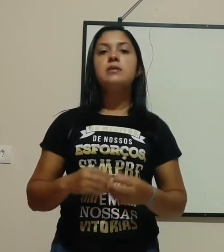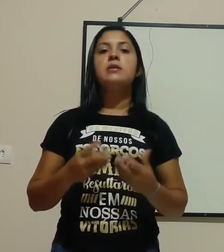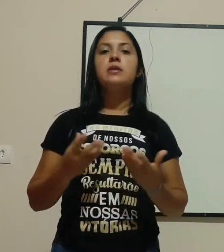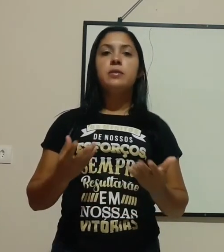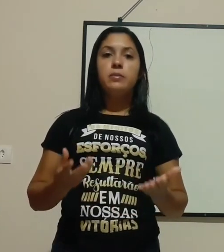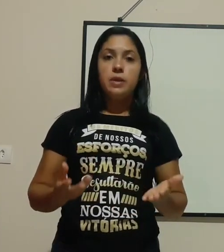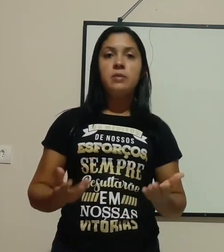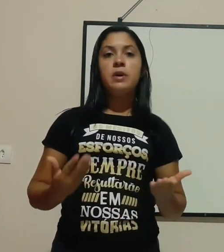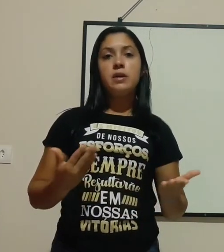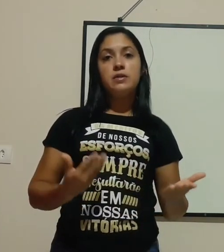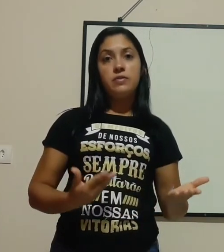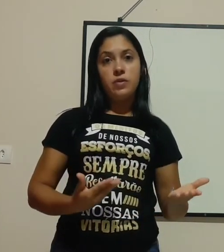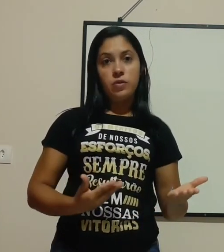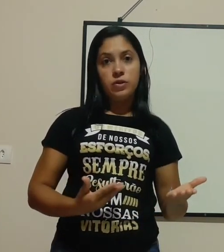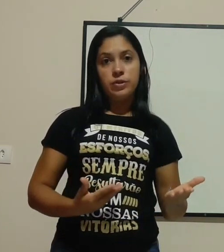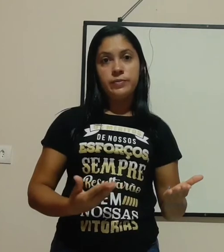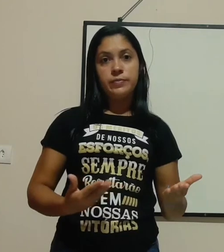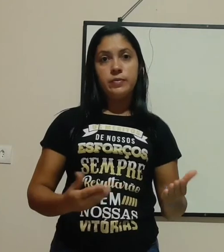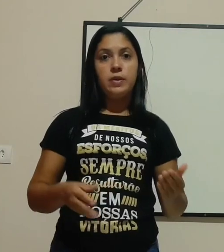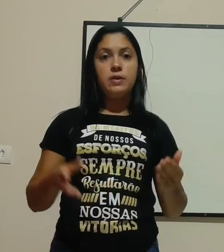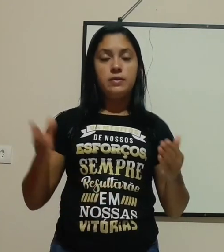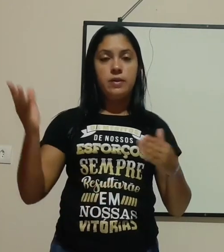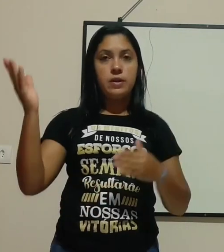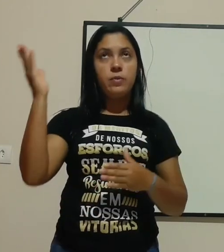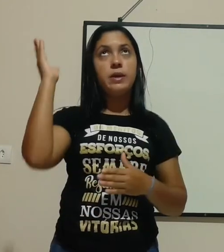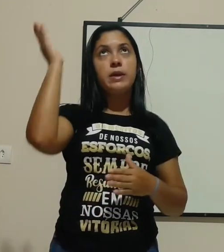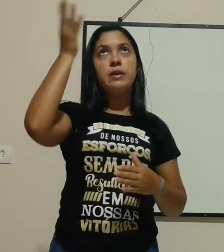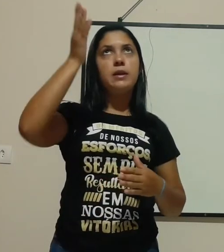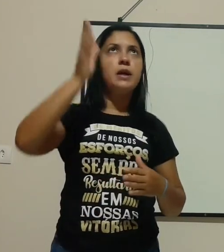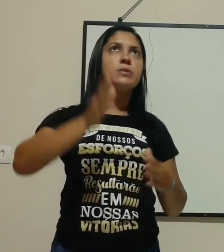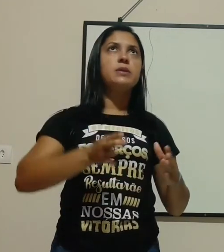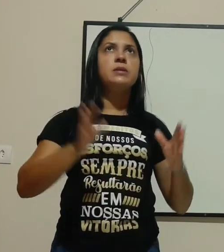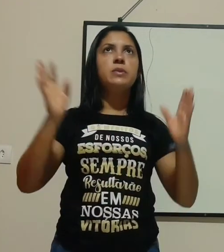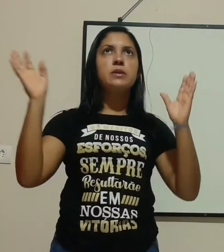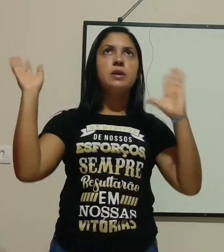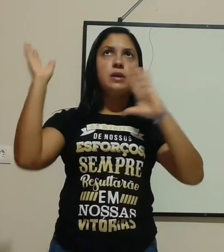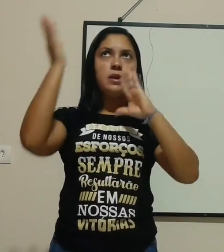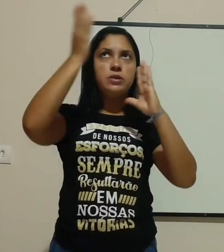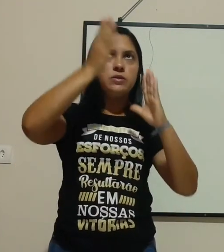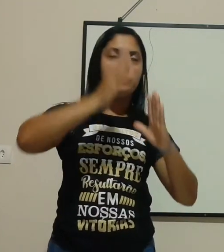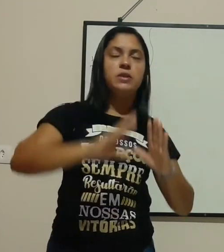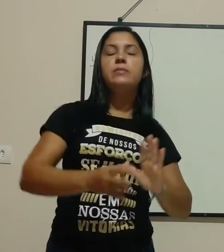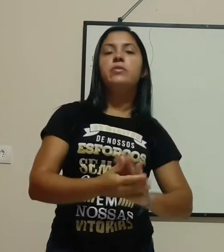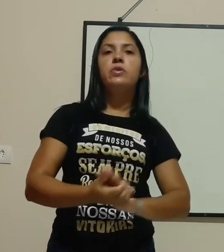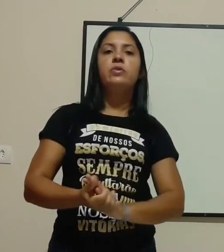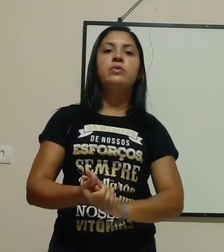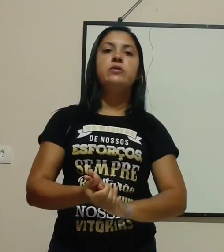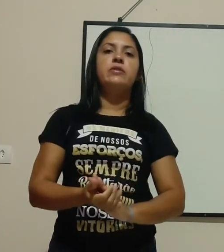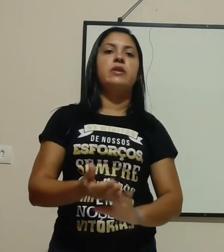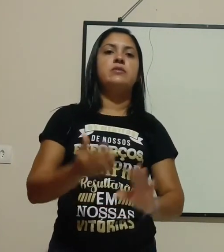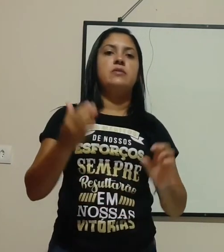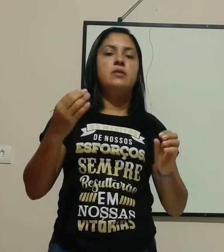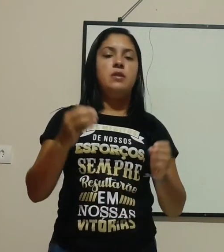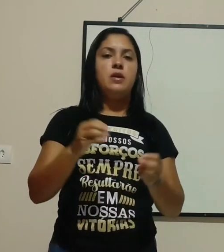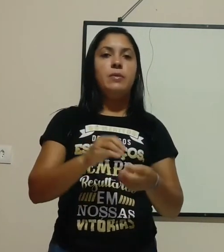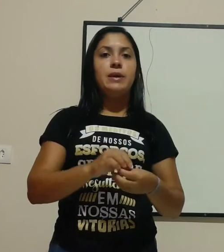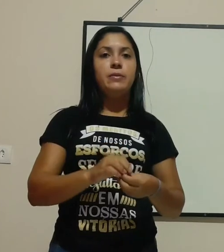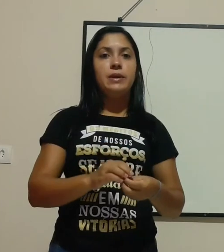forte. Não é como aquele raios simples que a gente vê no universo. Uma